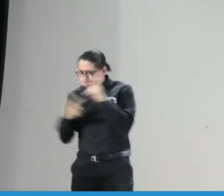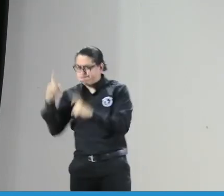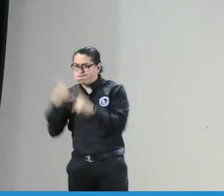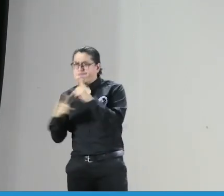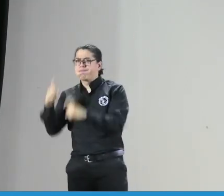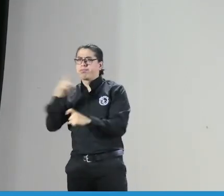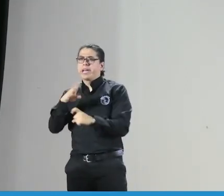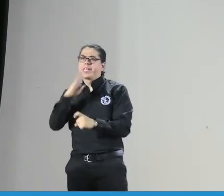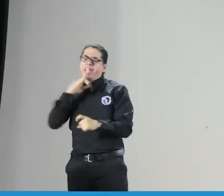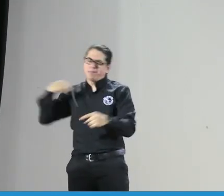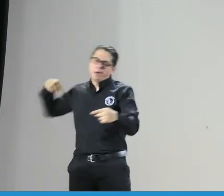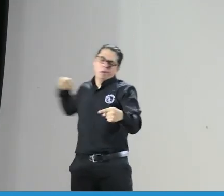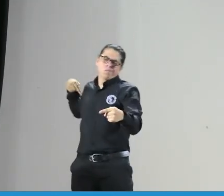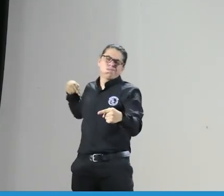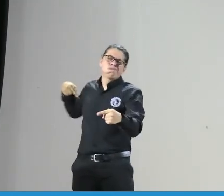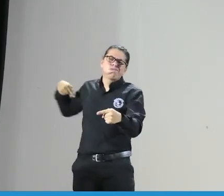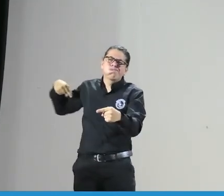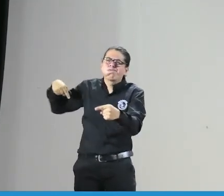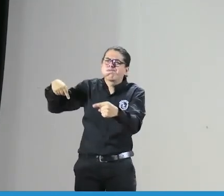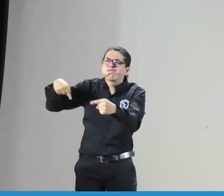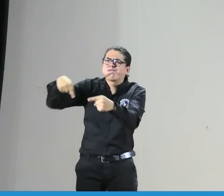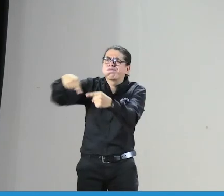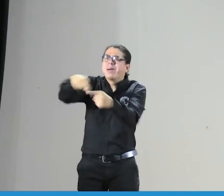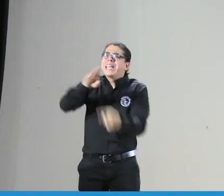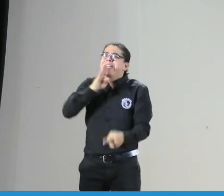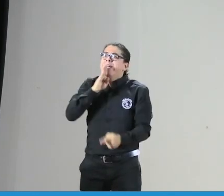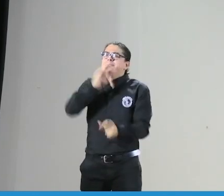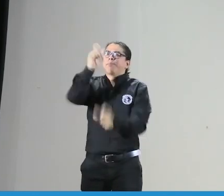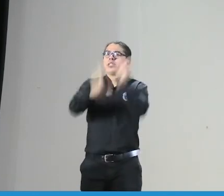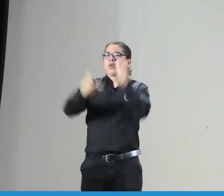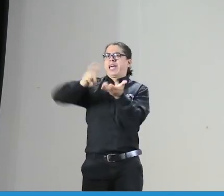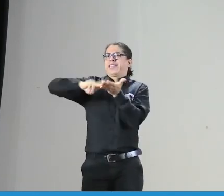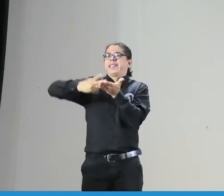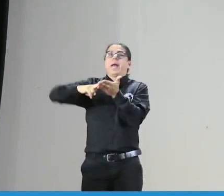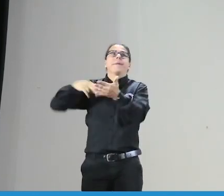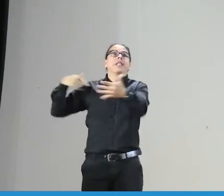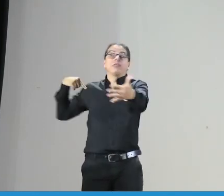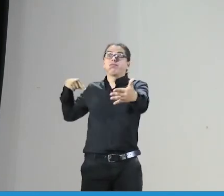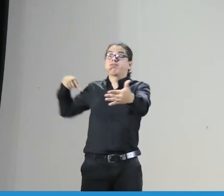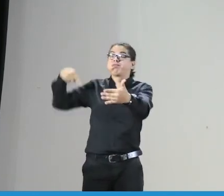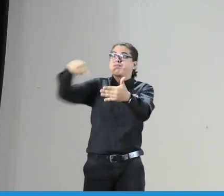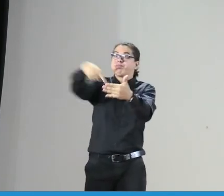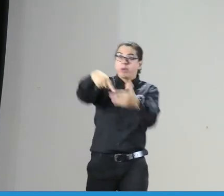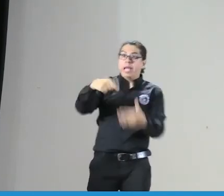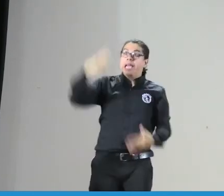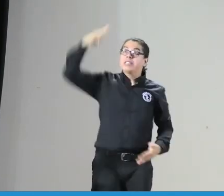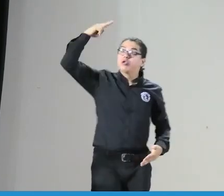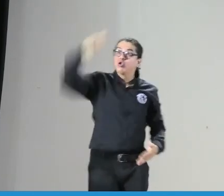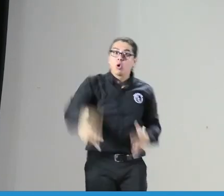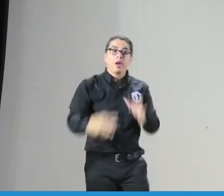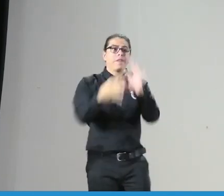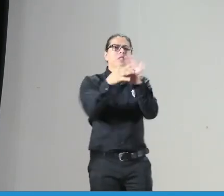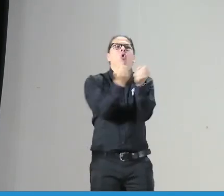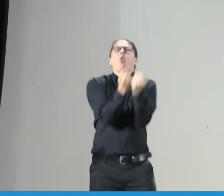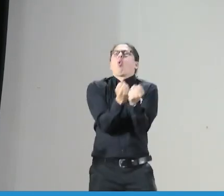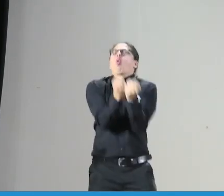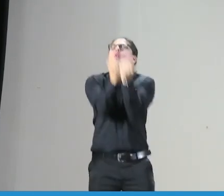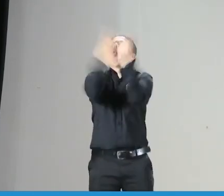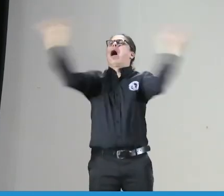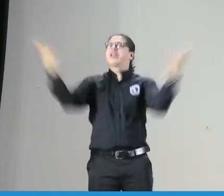y han venido metados sobre el código de ética durante todos los años quien las personas los intérpretes la